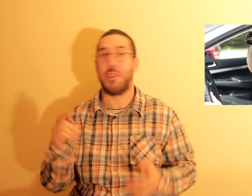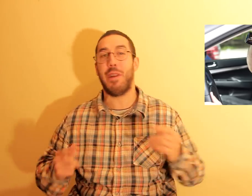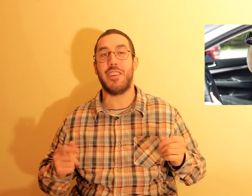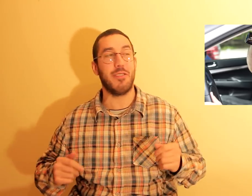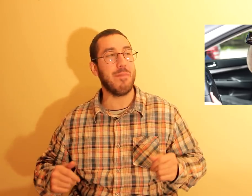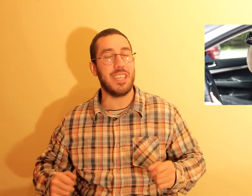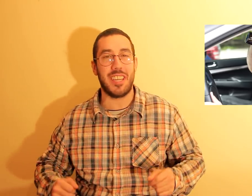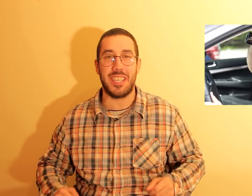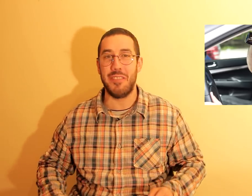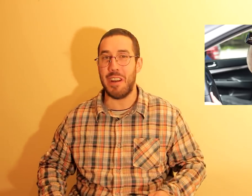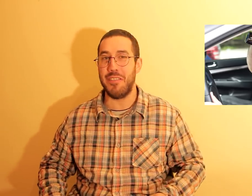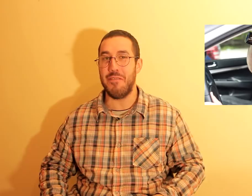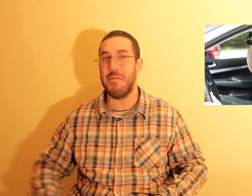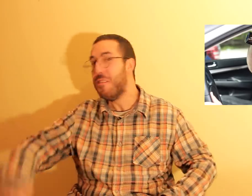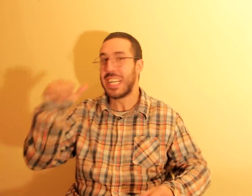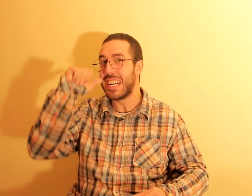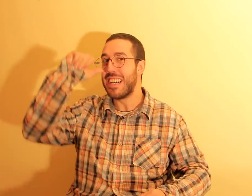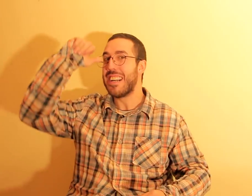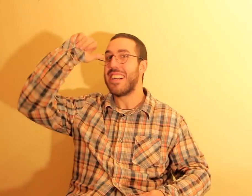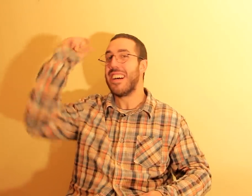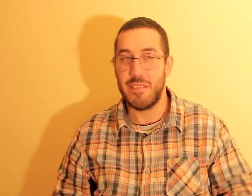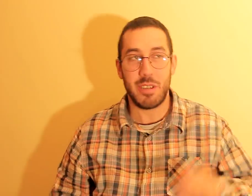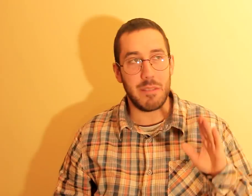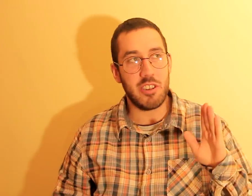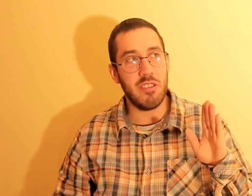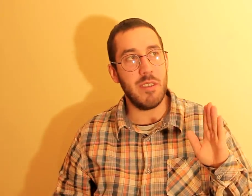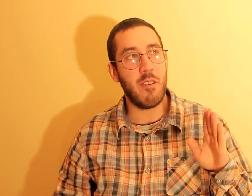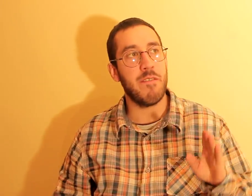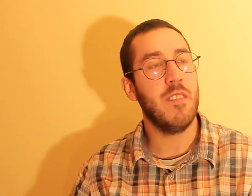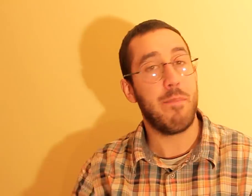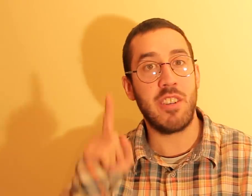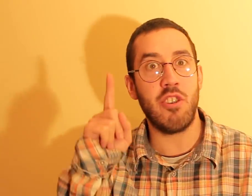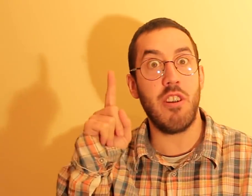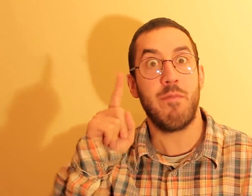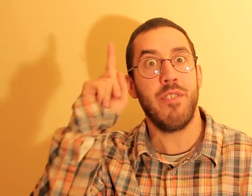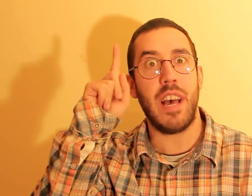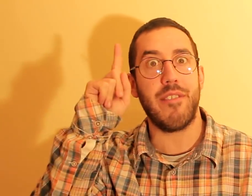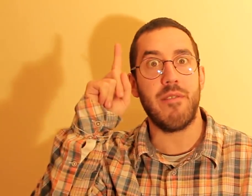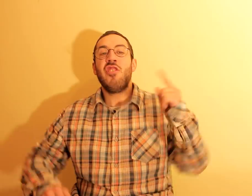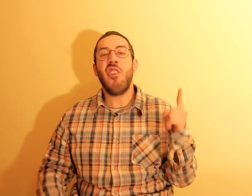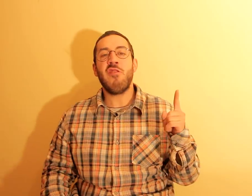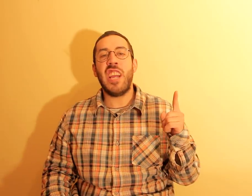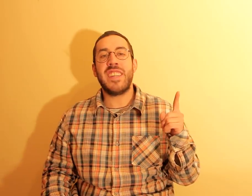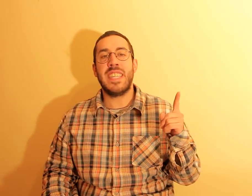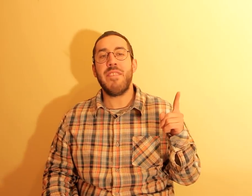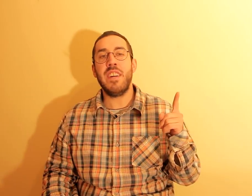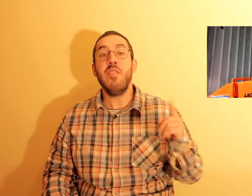espero que eu também seja assinuado no... Não posso levar a estrone da bof. Operações Top, cuidado! Jean-Jacques Saban,